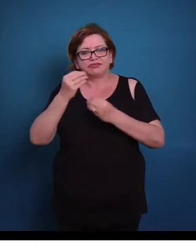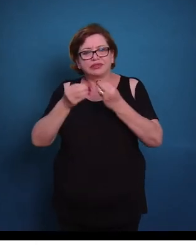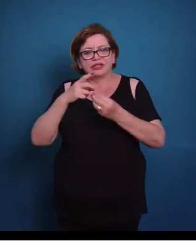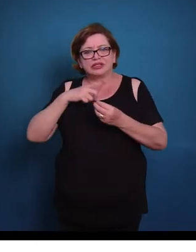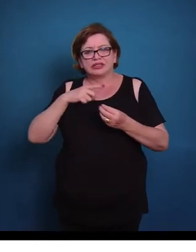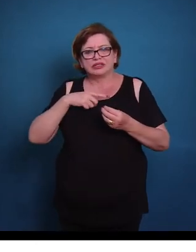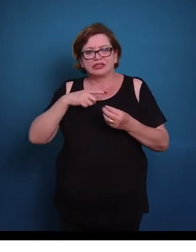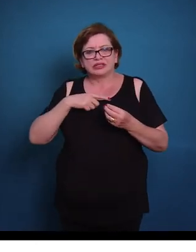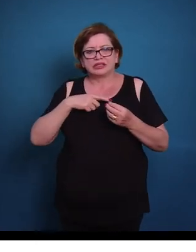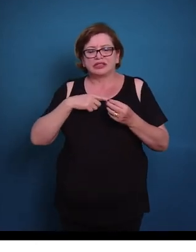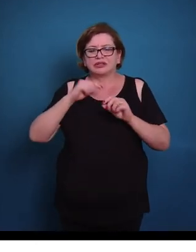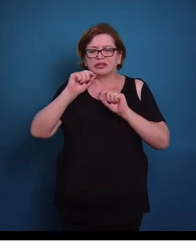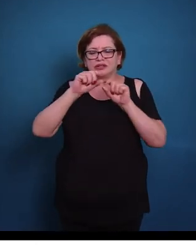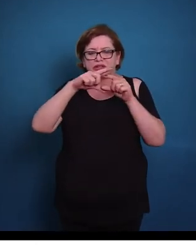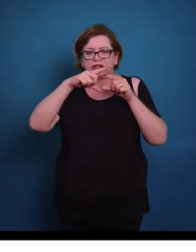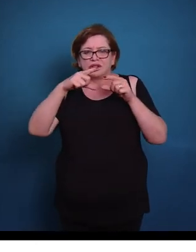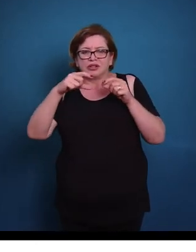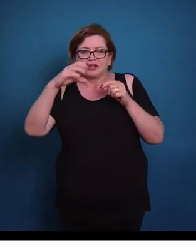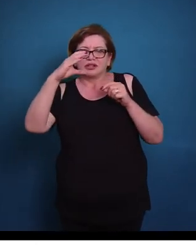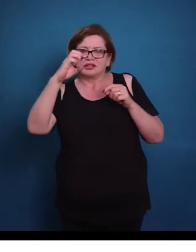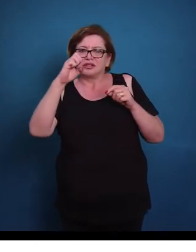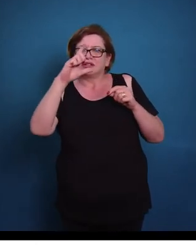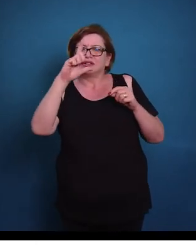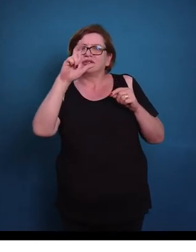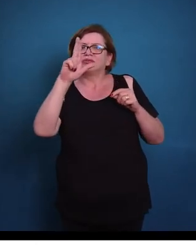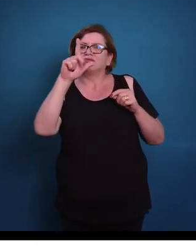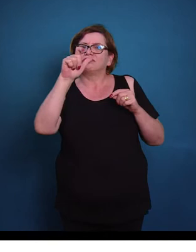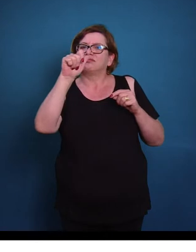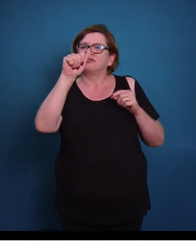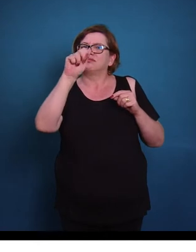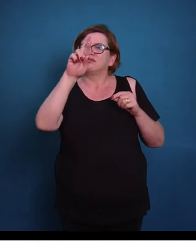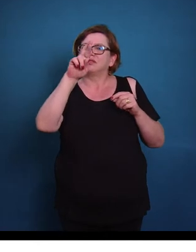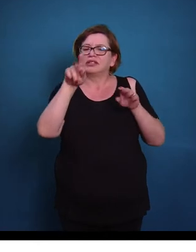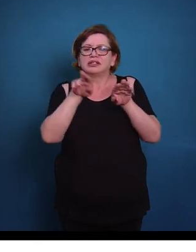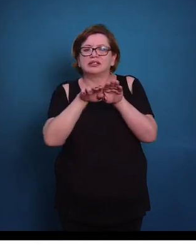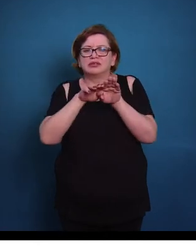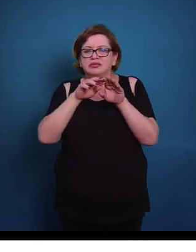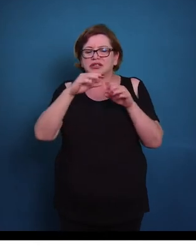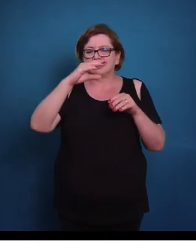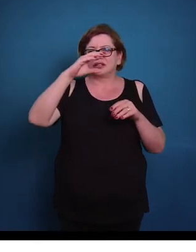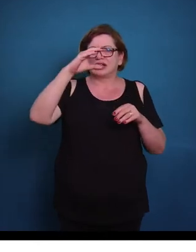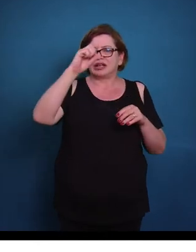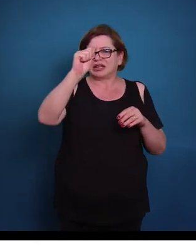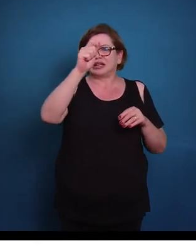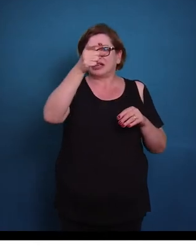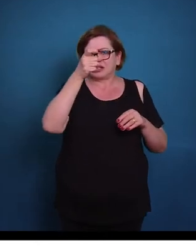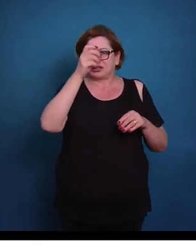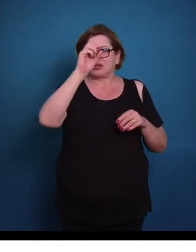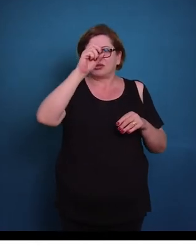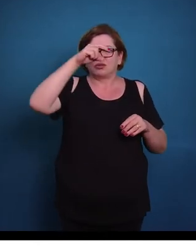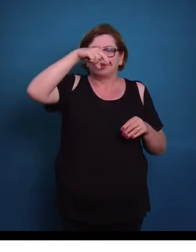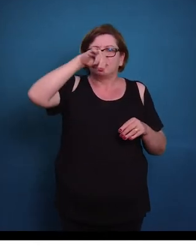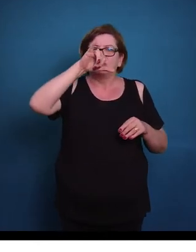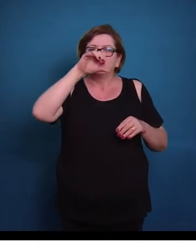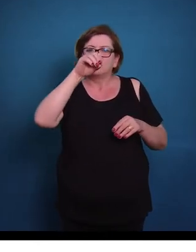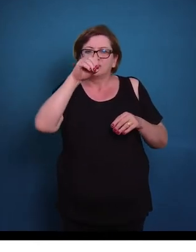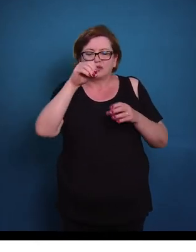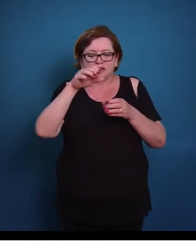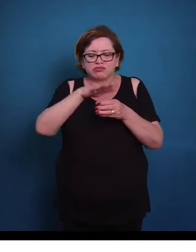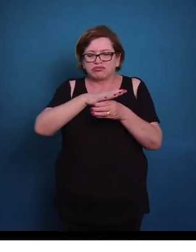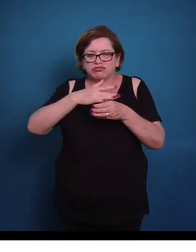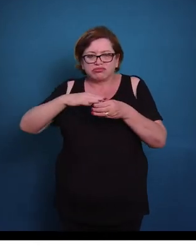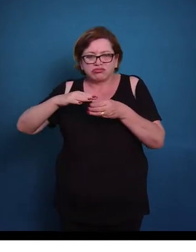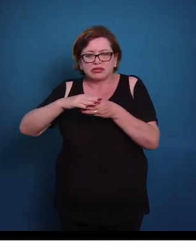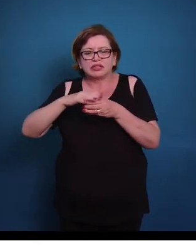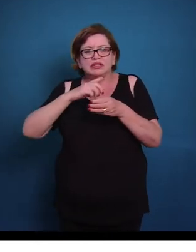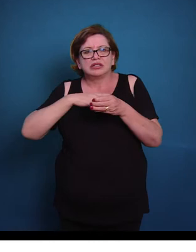composto por corpo celular e axônio. Então no corpo celular é a região onde nós vamos ter o núcleo, vamos ter as mitocôndrias,